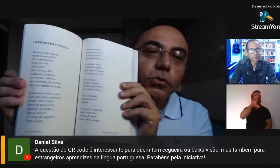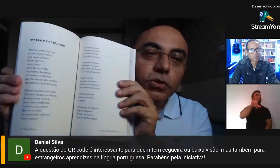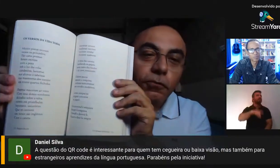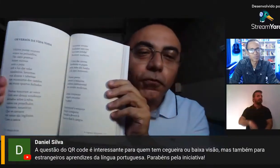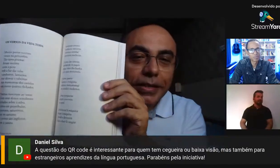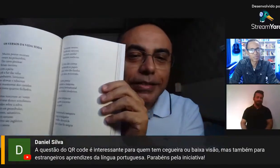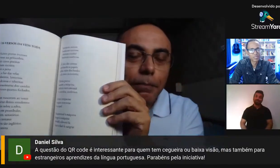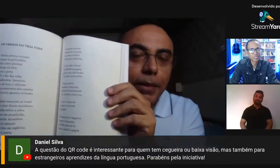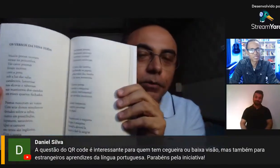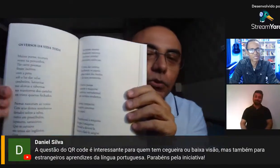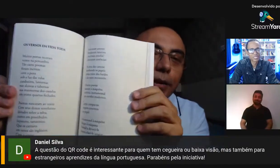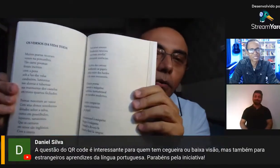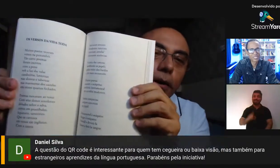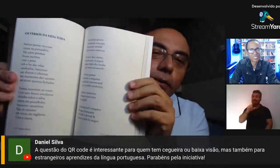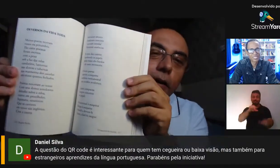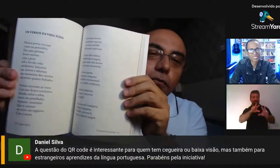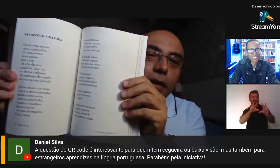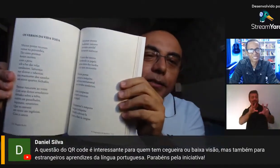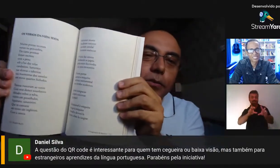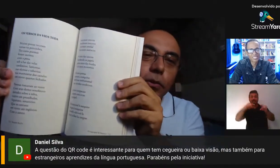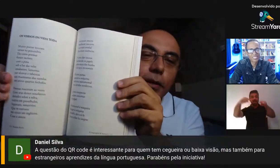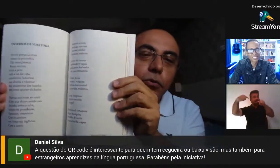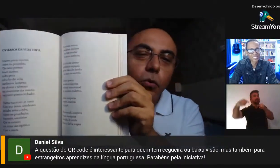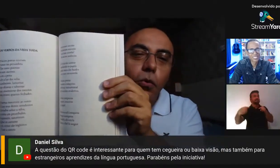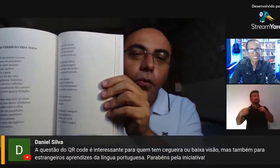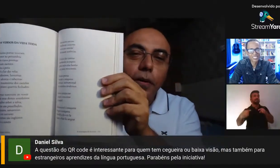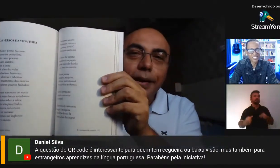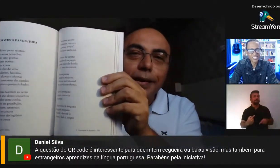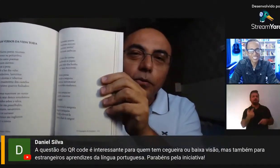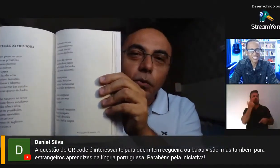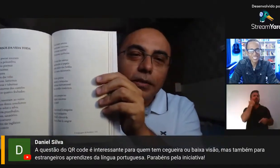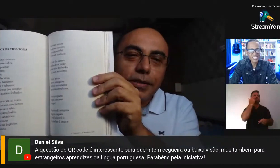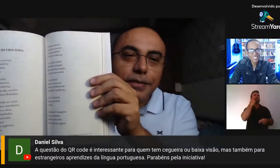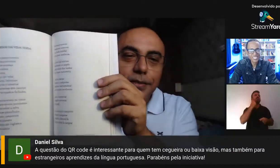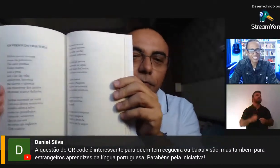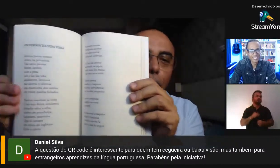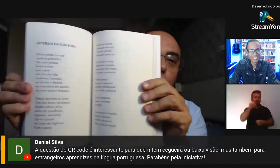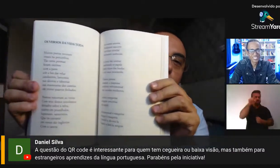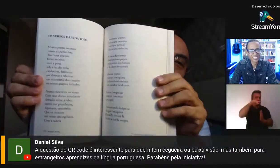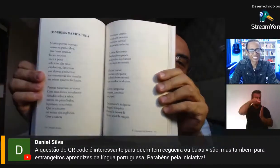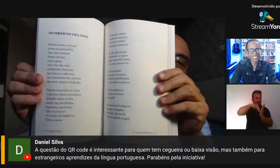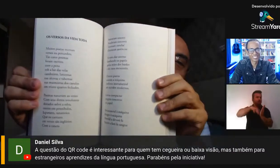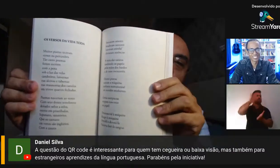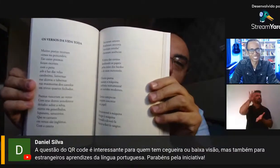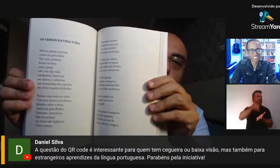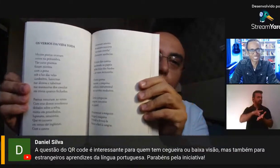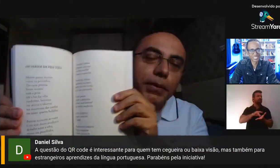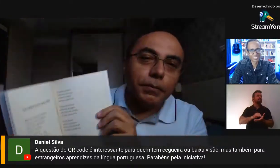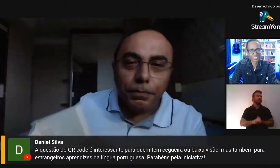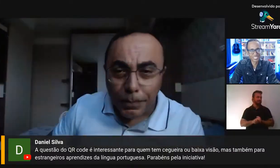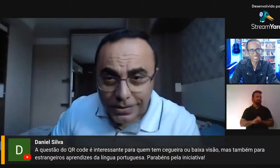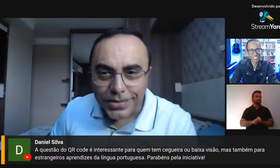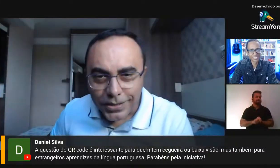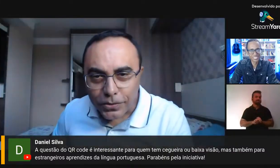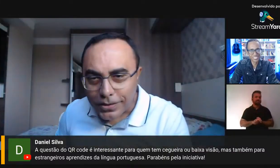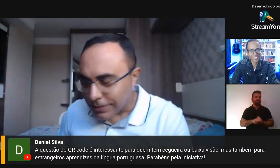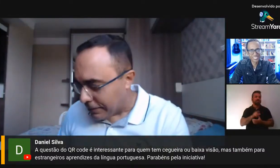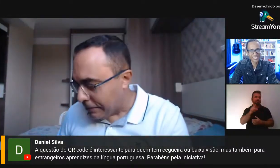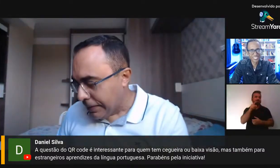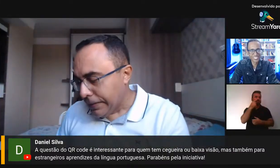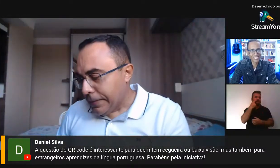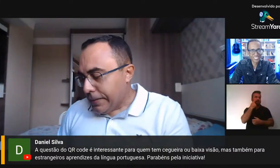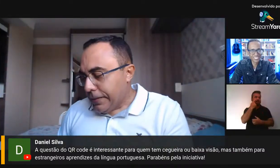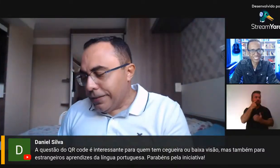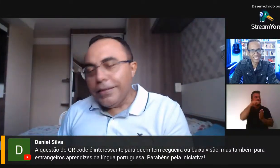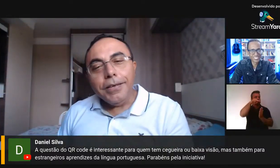Então, são os enfrentamentos. Agora eu quero ver se o leitor, a leitora, se eles de fato são isso que eles estão pensando que